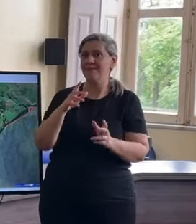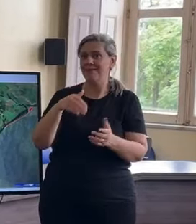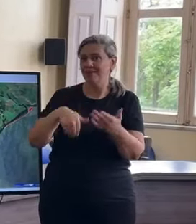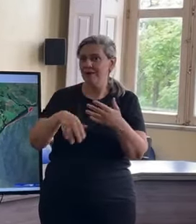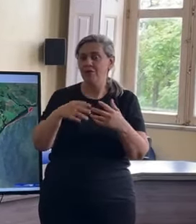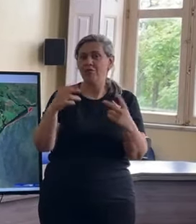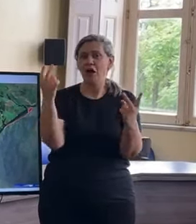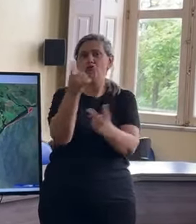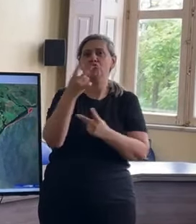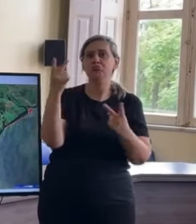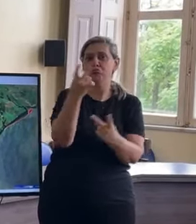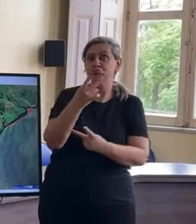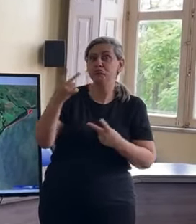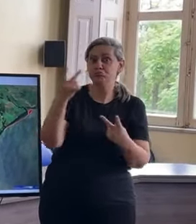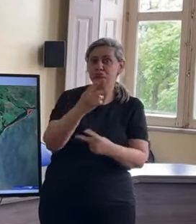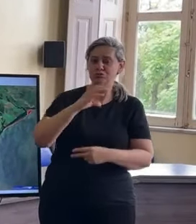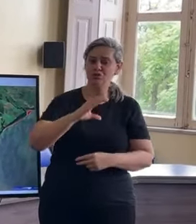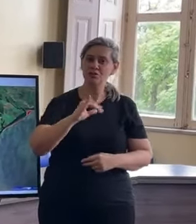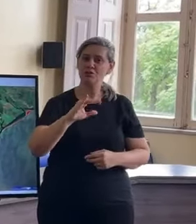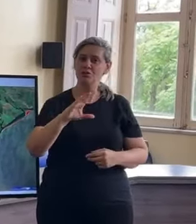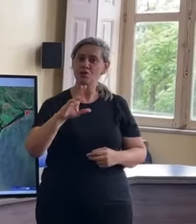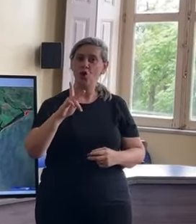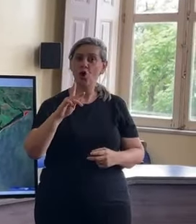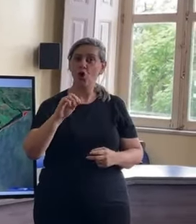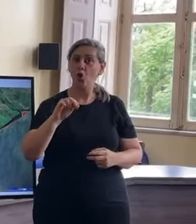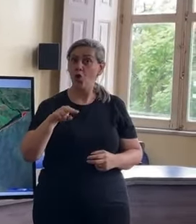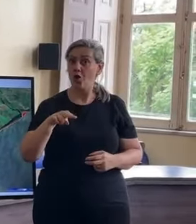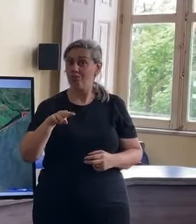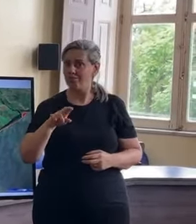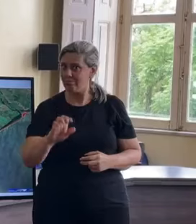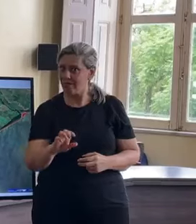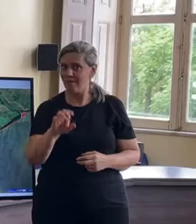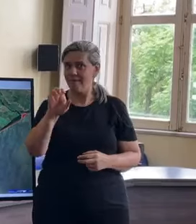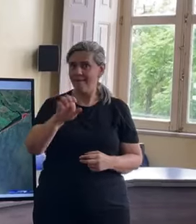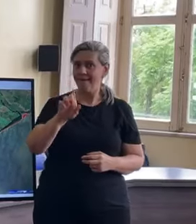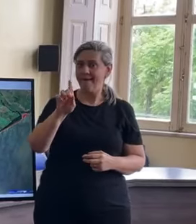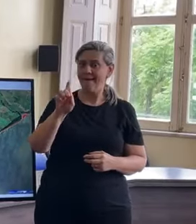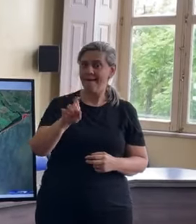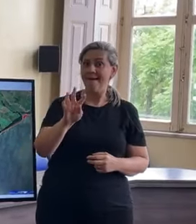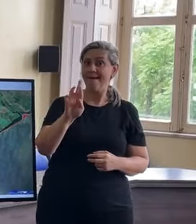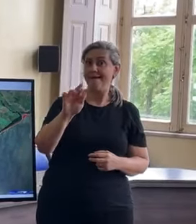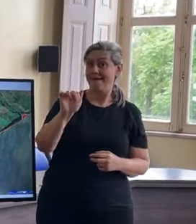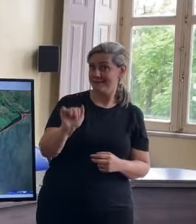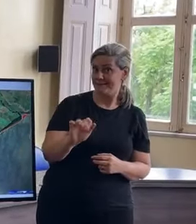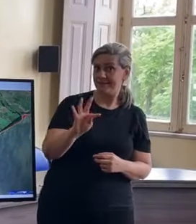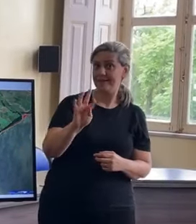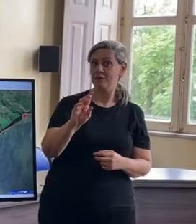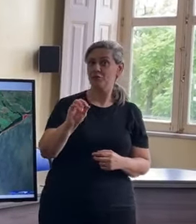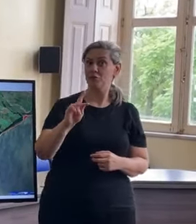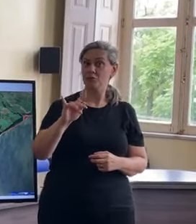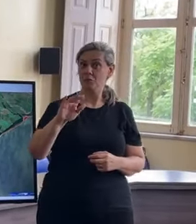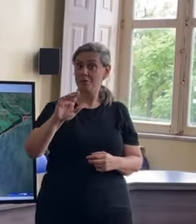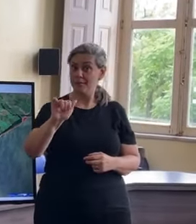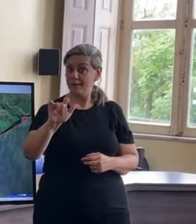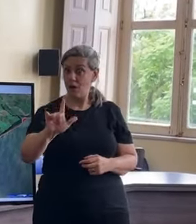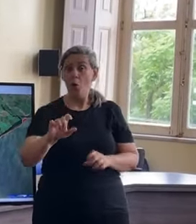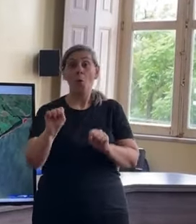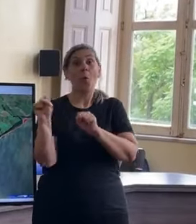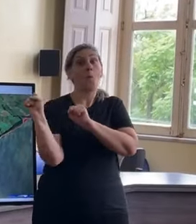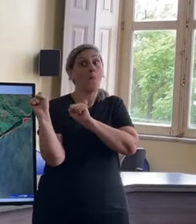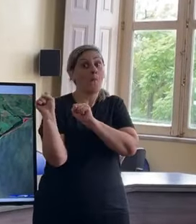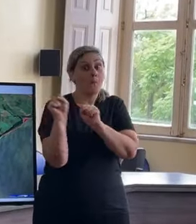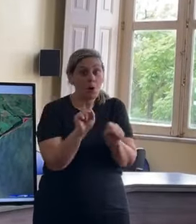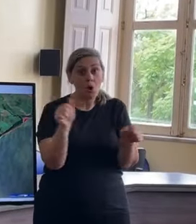intensificar os ventos, que tenderão a segurar a água da Lagoa e do canal, e, portanto, a chance de um